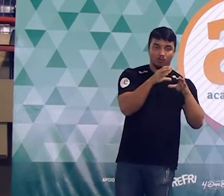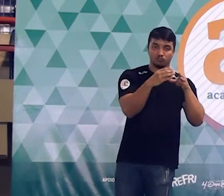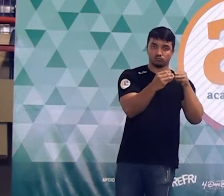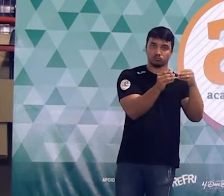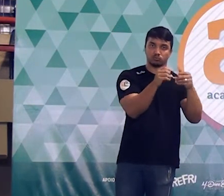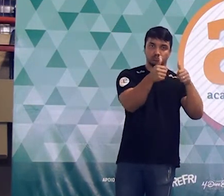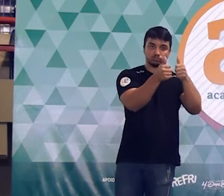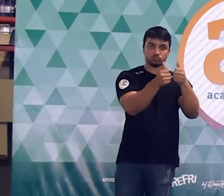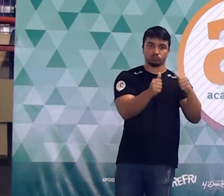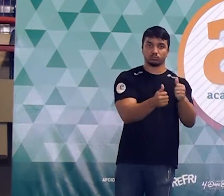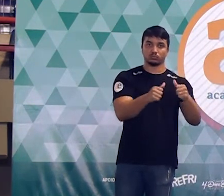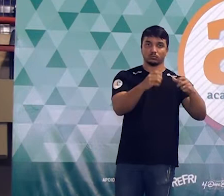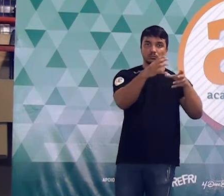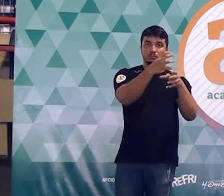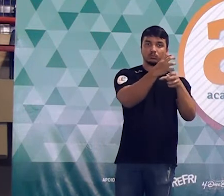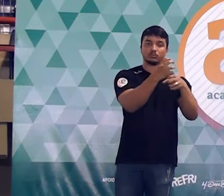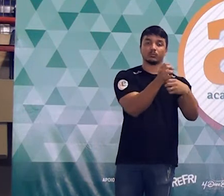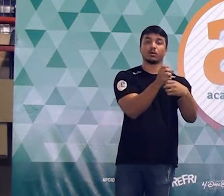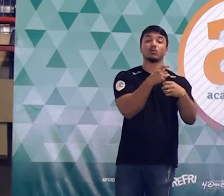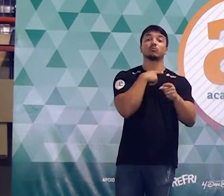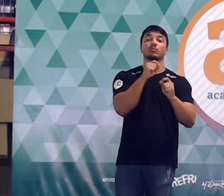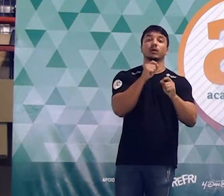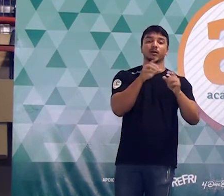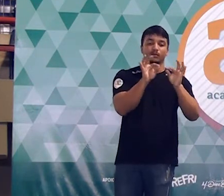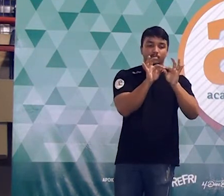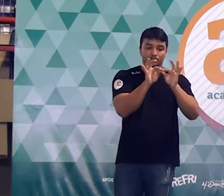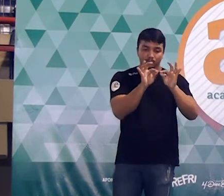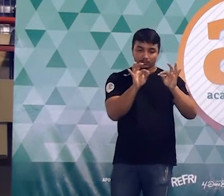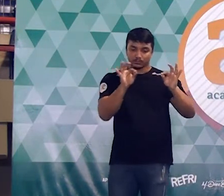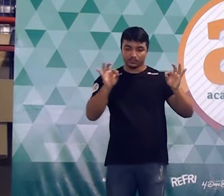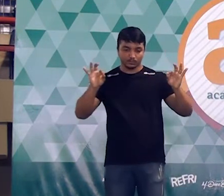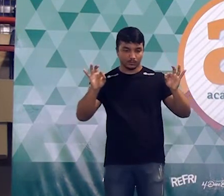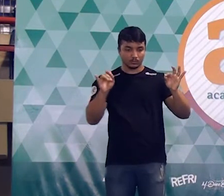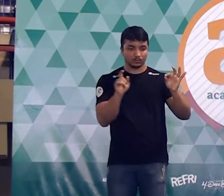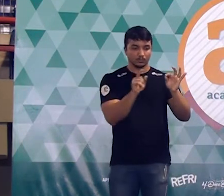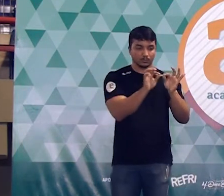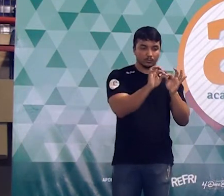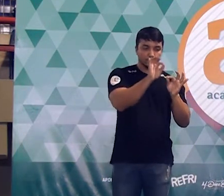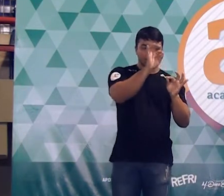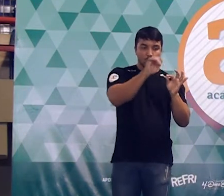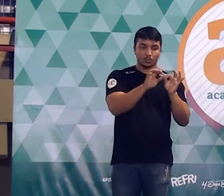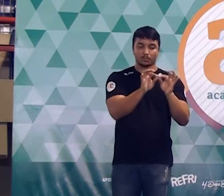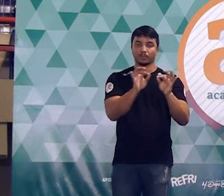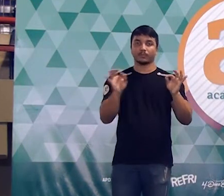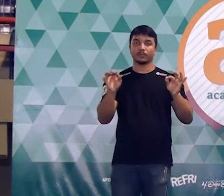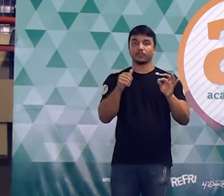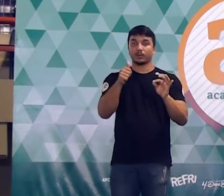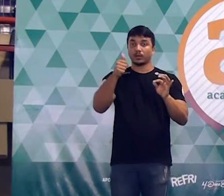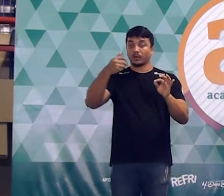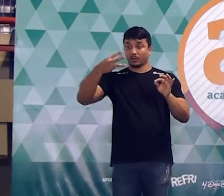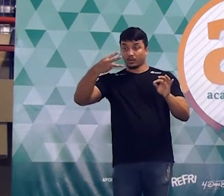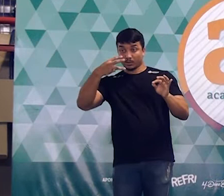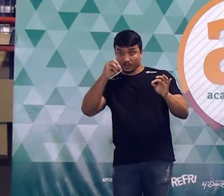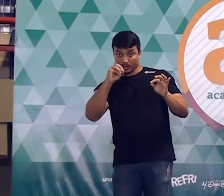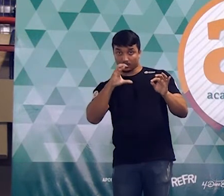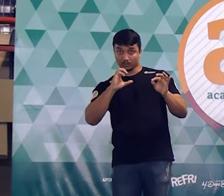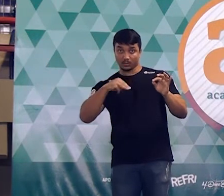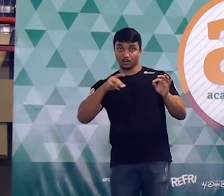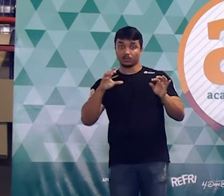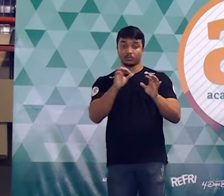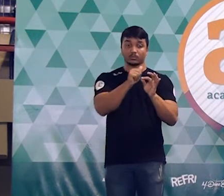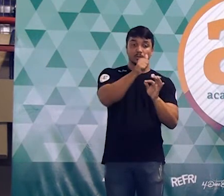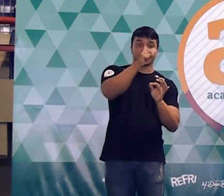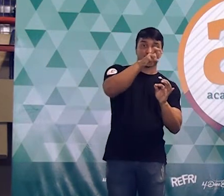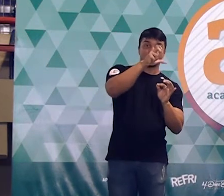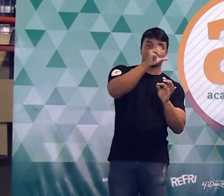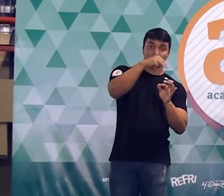argila, possuía uma base retangular cujos lados mediam 30 centímetros e 15 centímetros. Após o